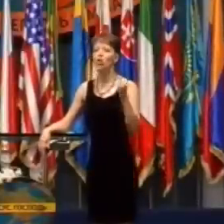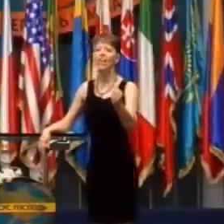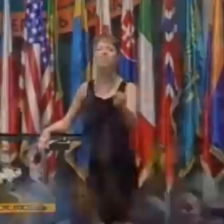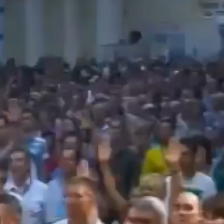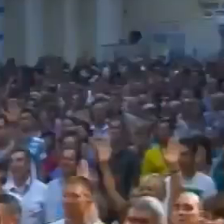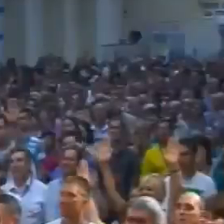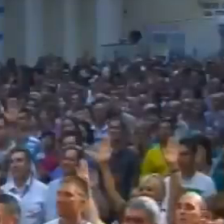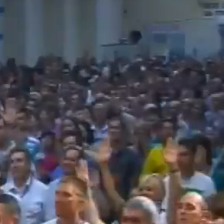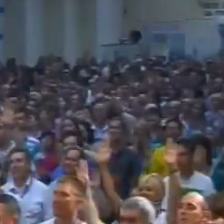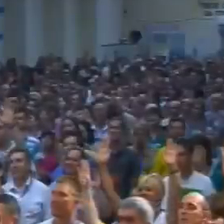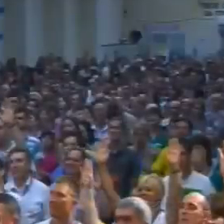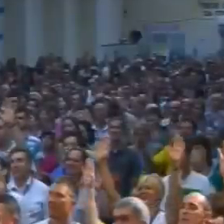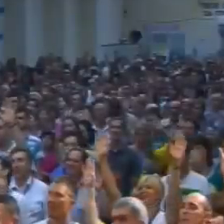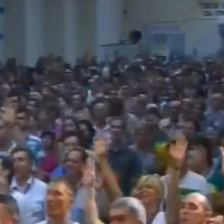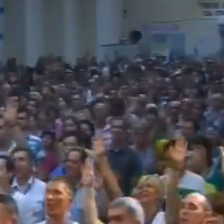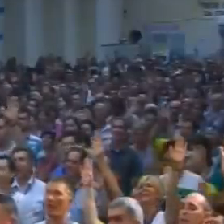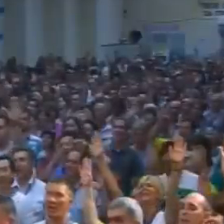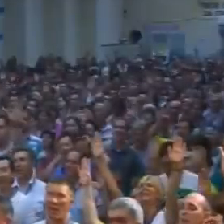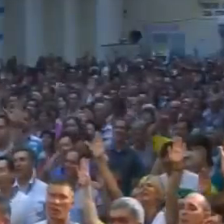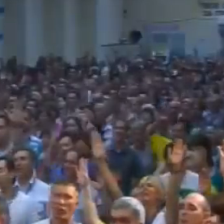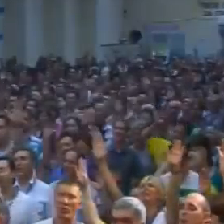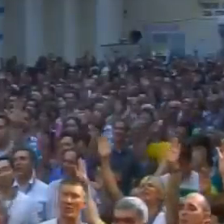Ukrajina bude svetlom.